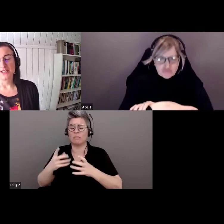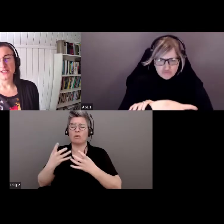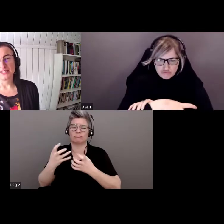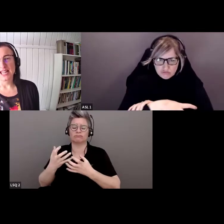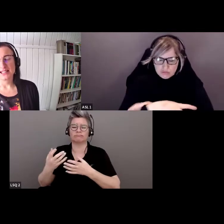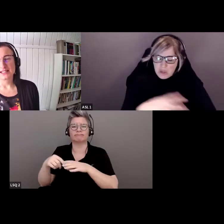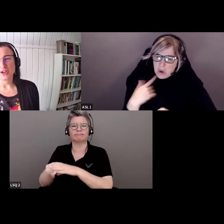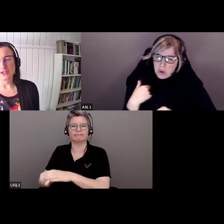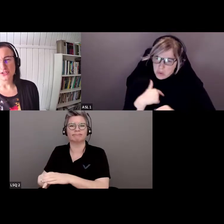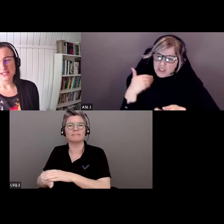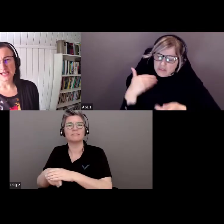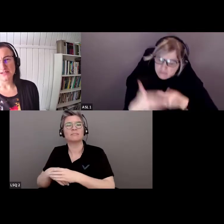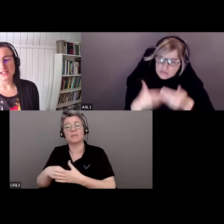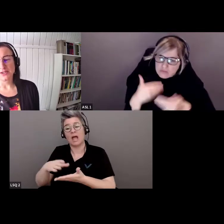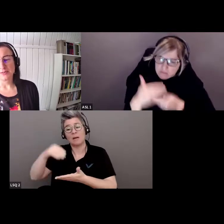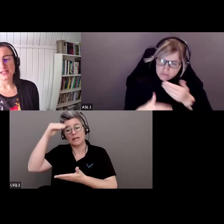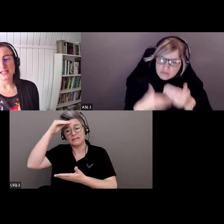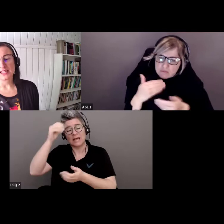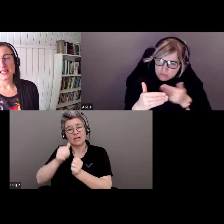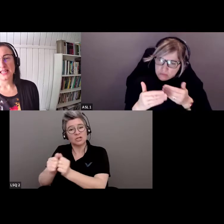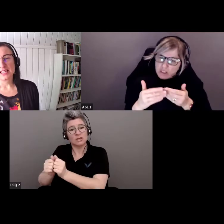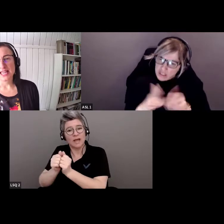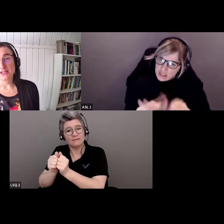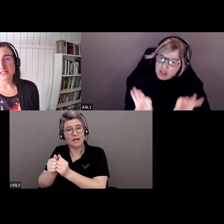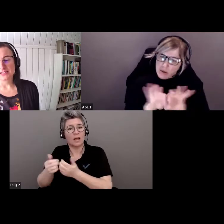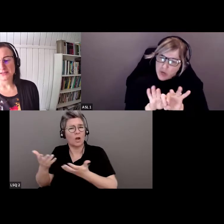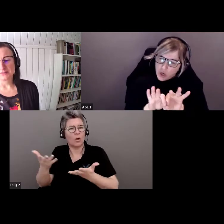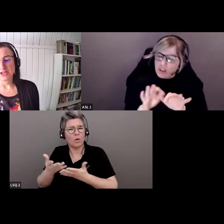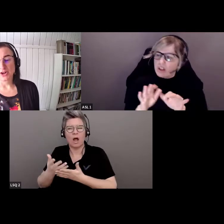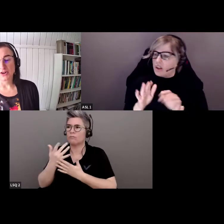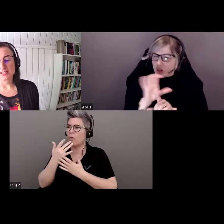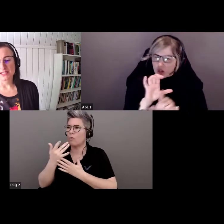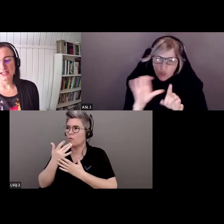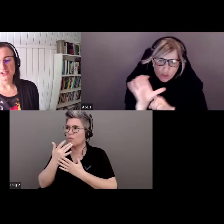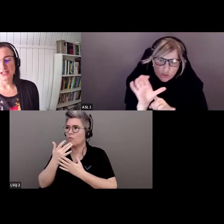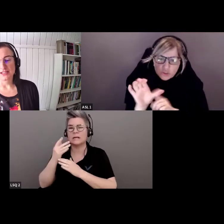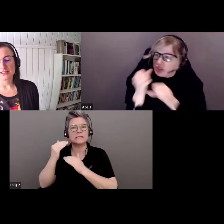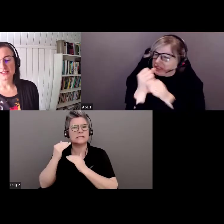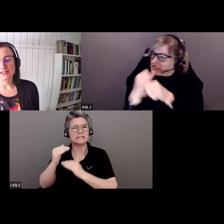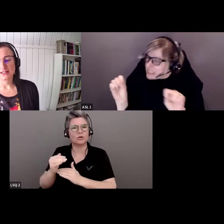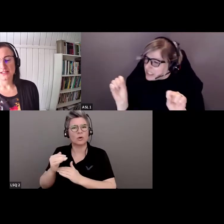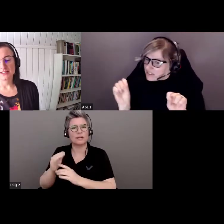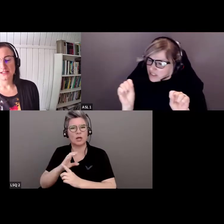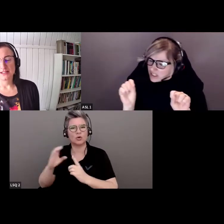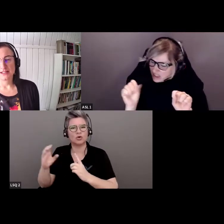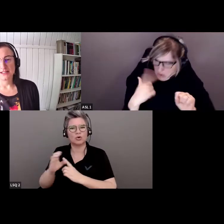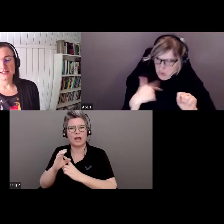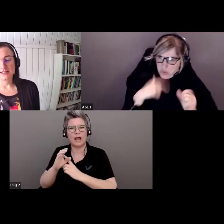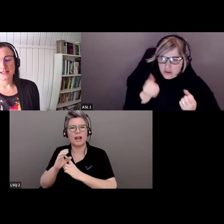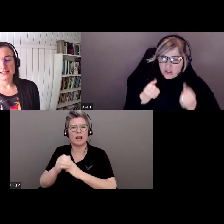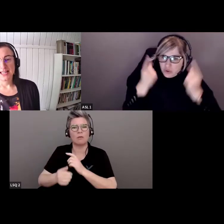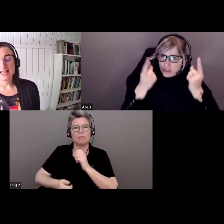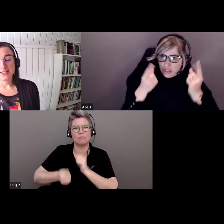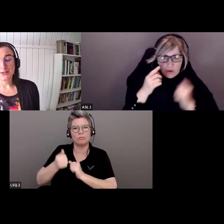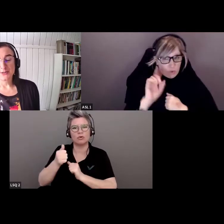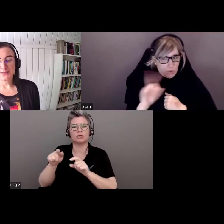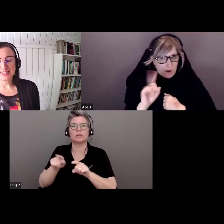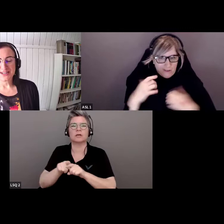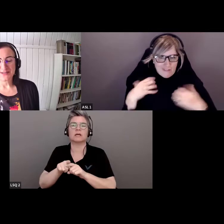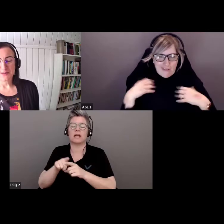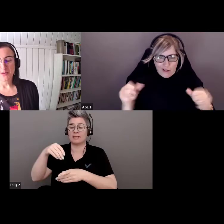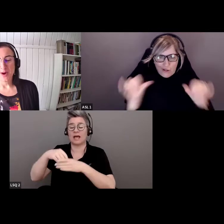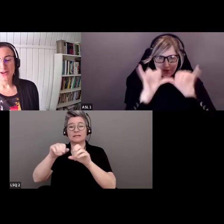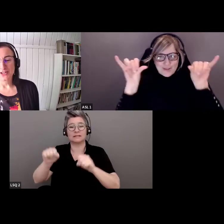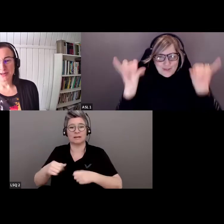le cadre de cet apprentissage, nous cherchons à renforcer la sécurité culturelle et l'humilité dans les systèmes de santé.